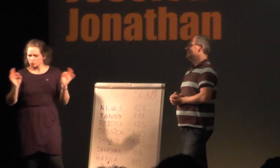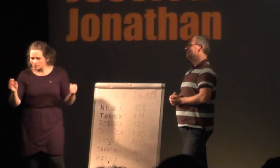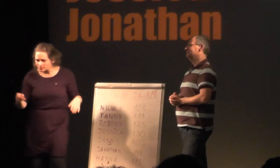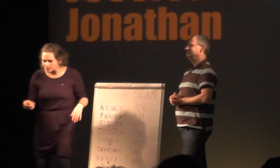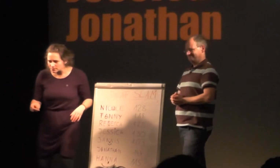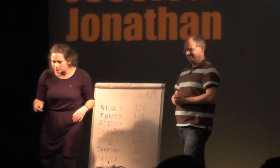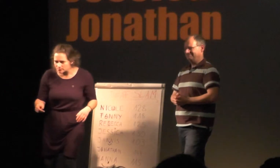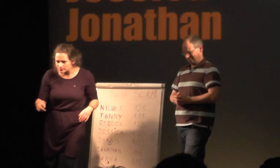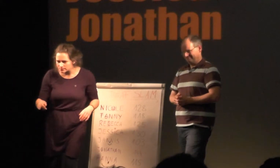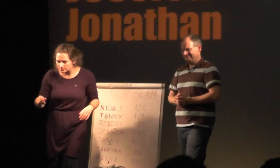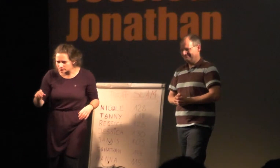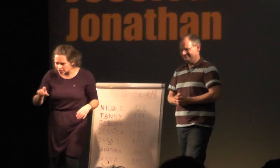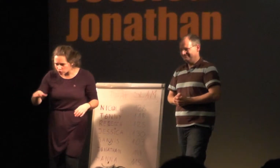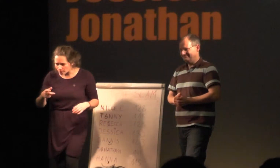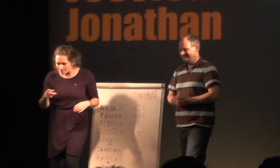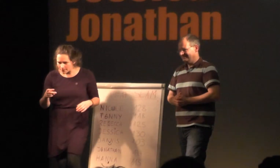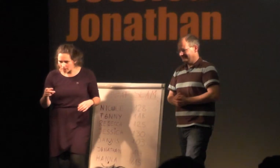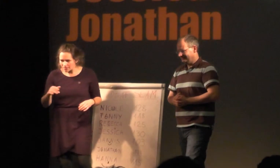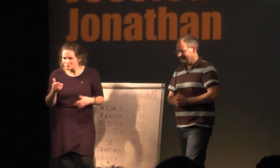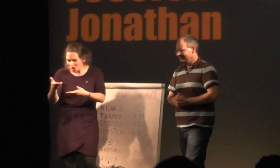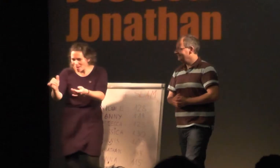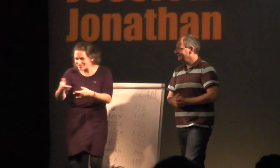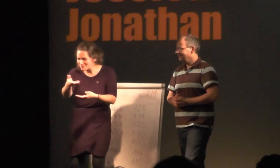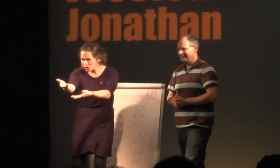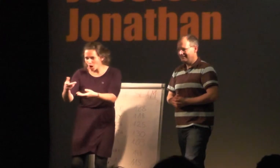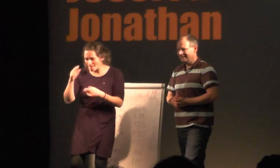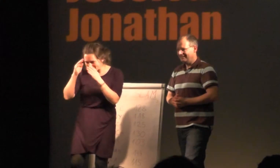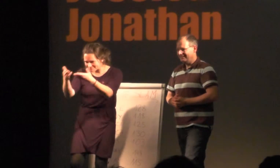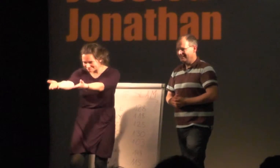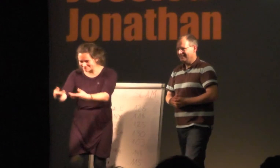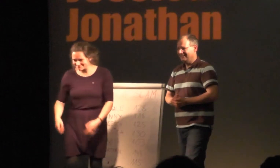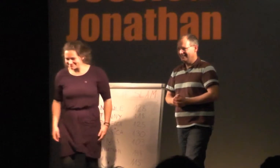alle ganz toll gemacht. Ihr alle bekommen sowieso. Ihr alle.